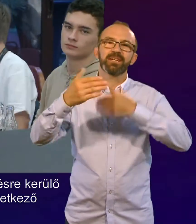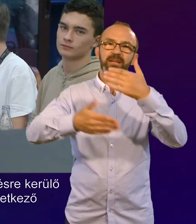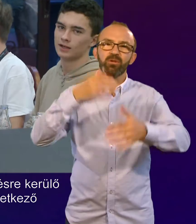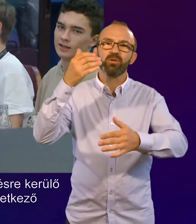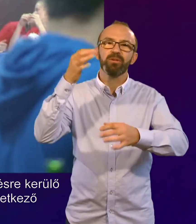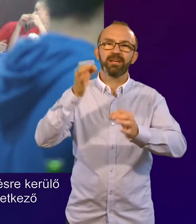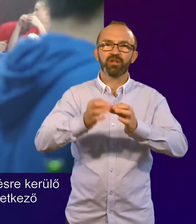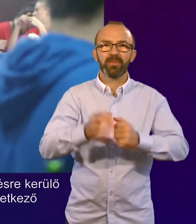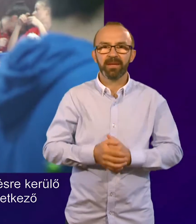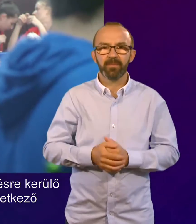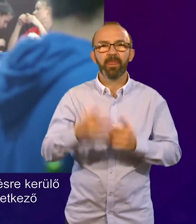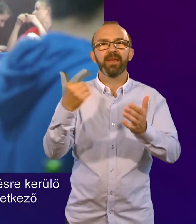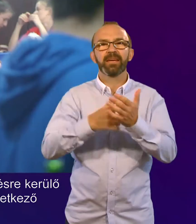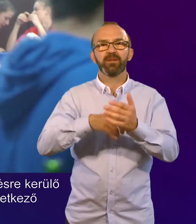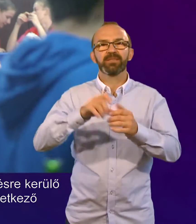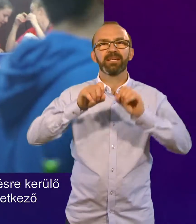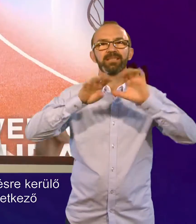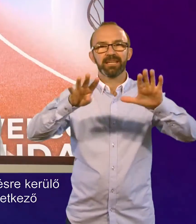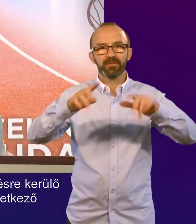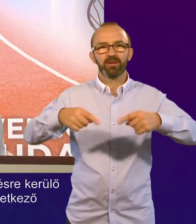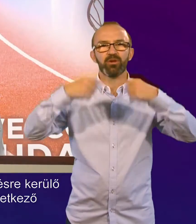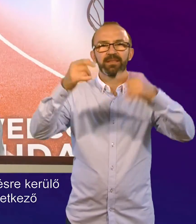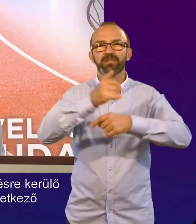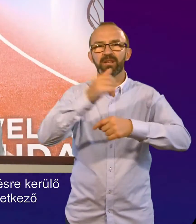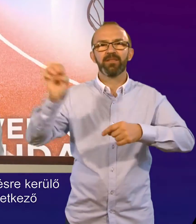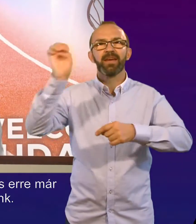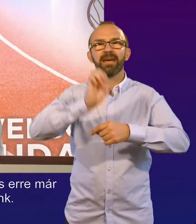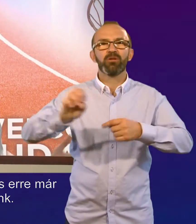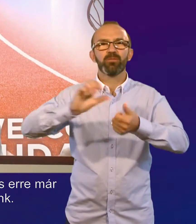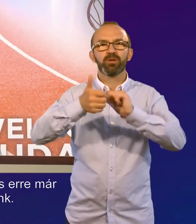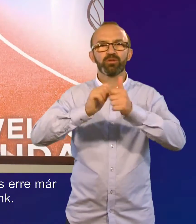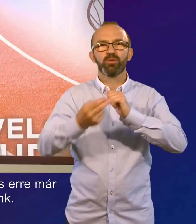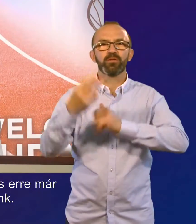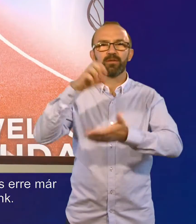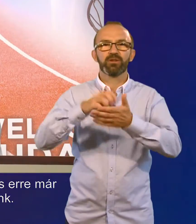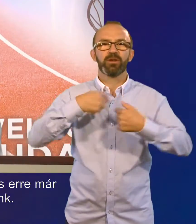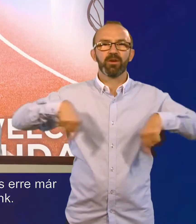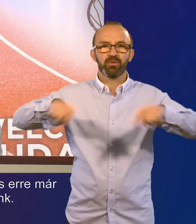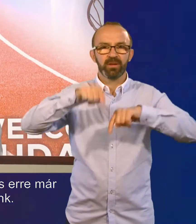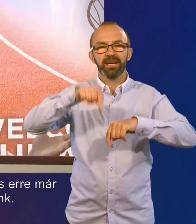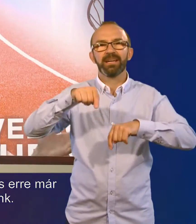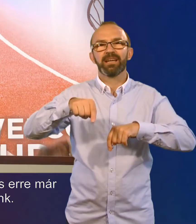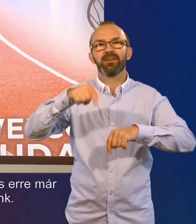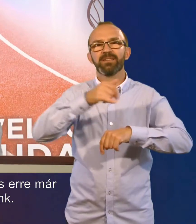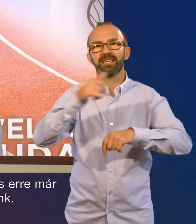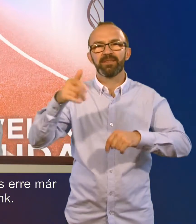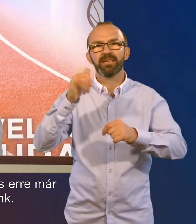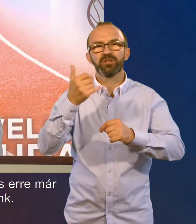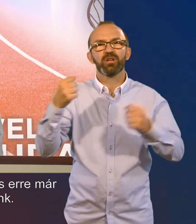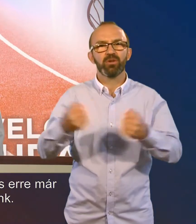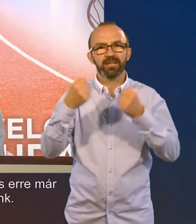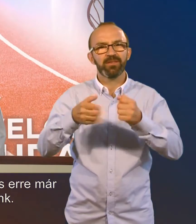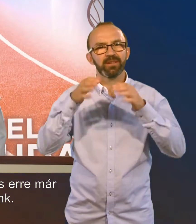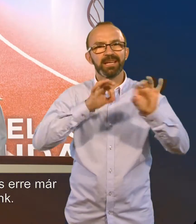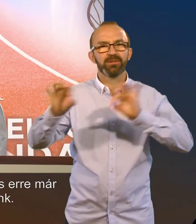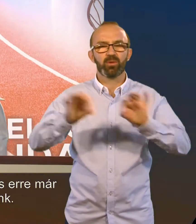megrendezésre kerülő eseménynek, hiszen 2019-ben a következő évben Európa sportolóvárosa vagyunk, és erre már erre az év